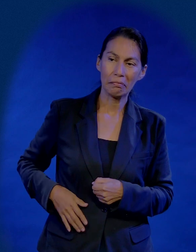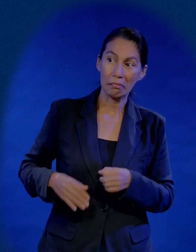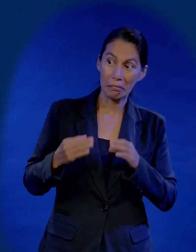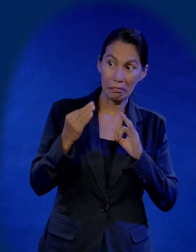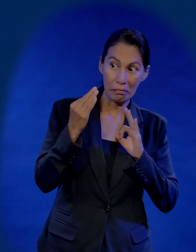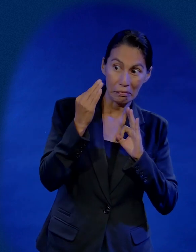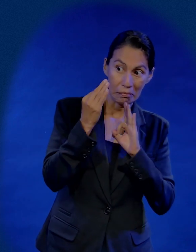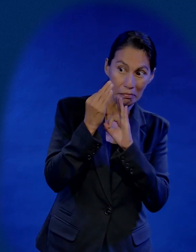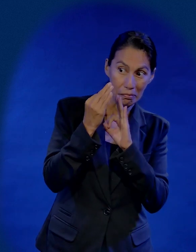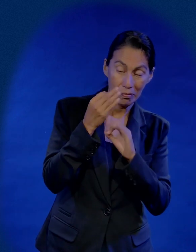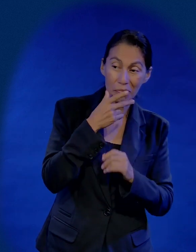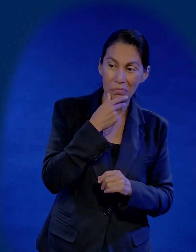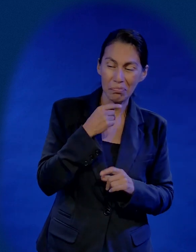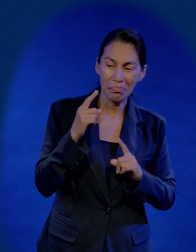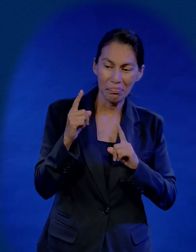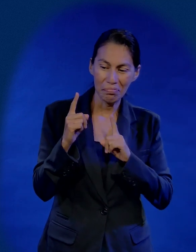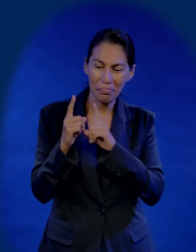estar cerca de este hombre.